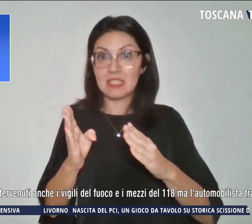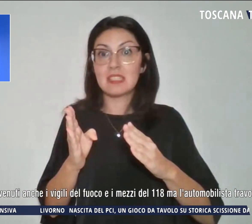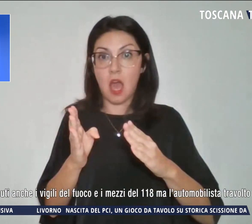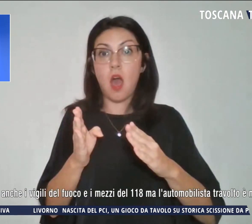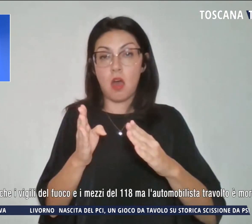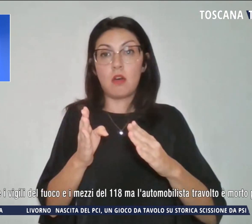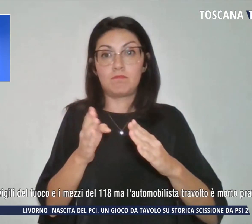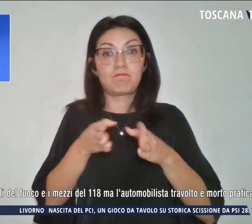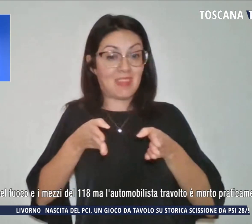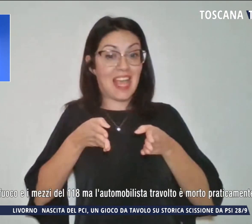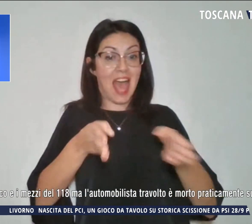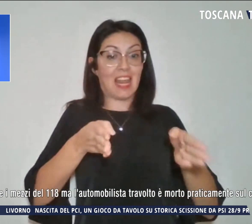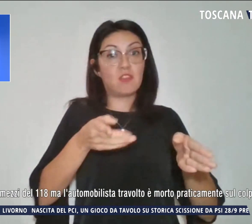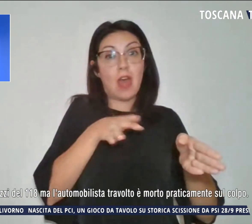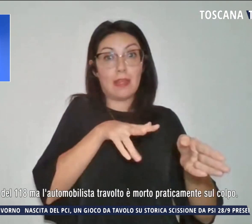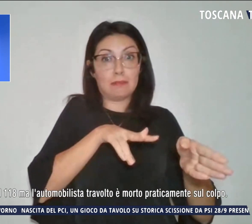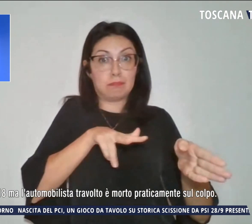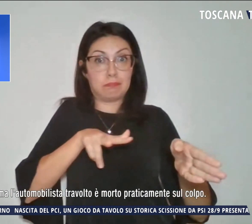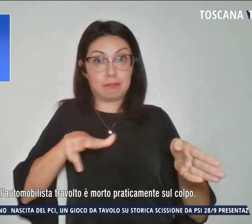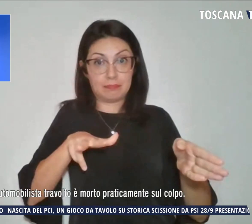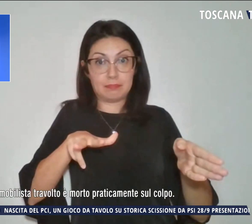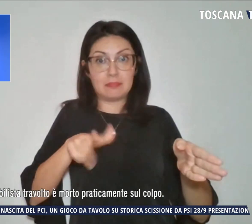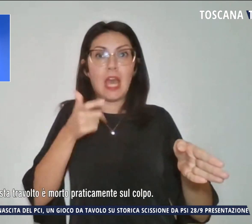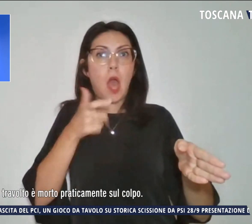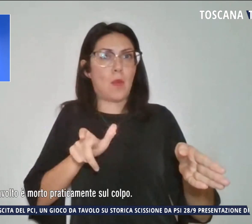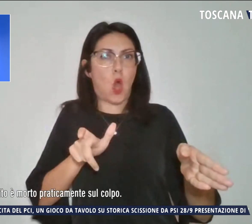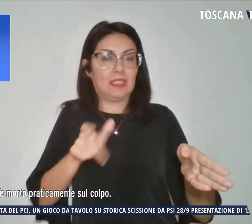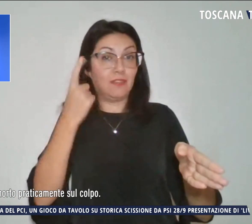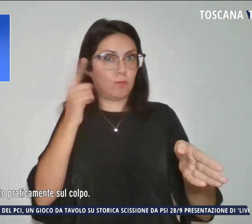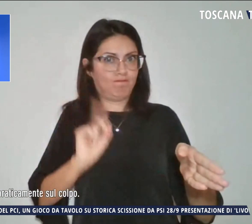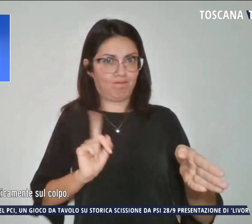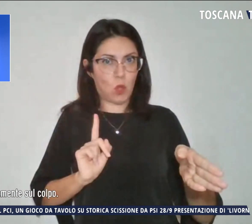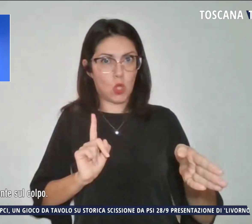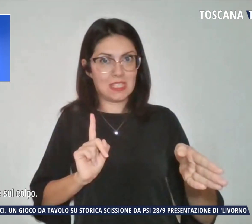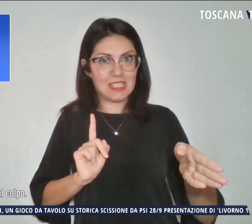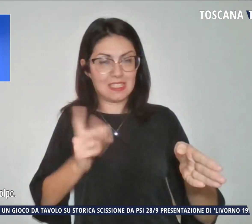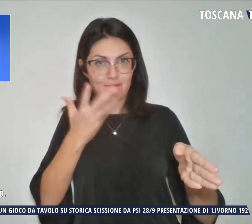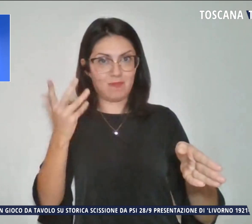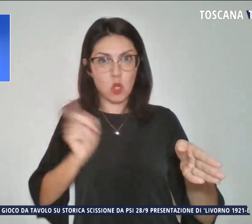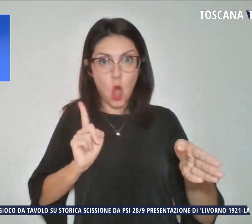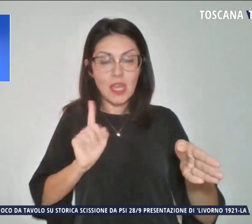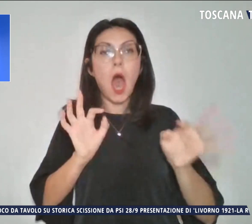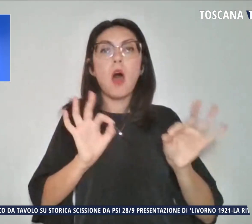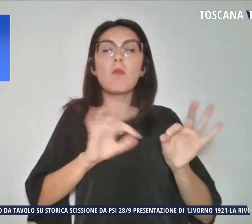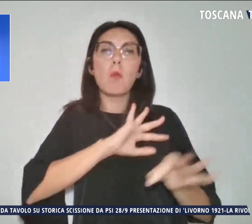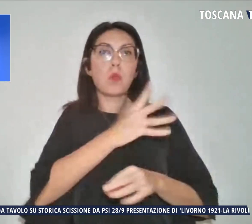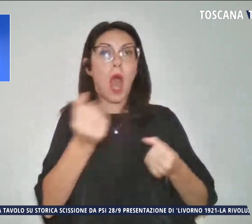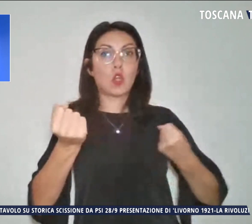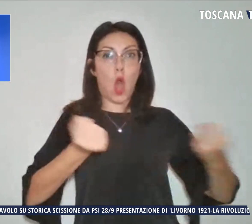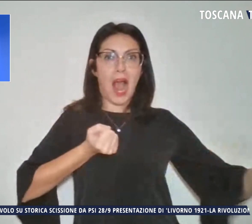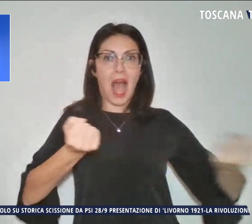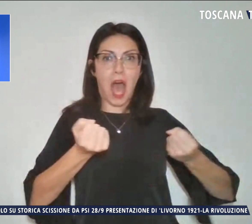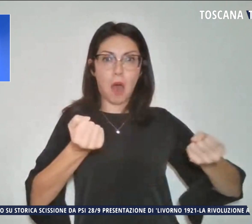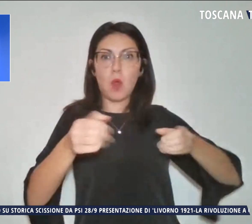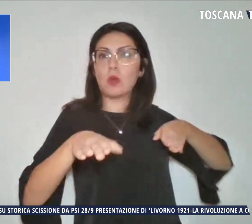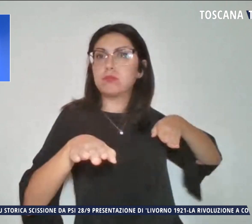lato della carreggiata per motivi ancora da accertarsi quando è stato travolto da un camion che sopraggiungeva